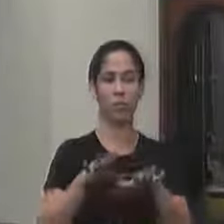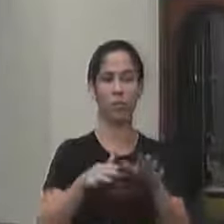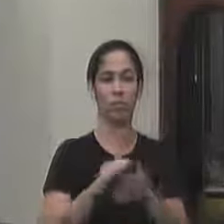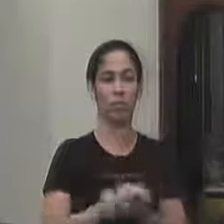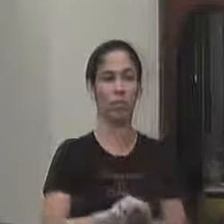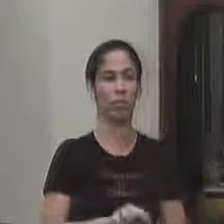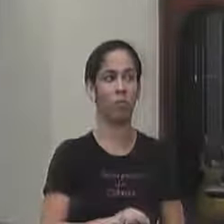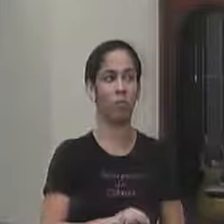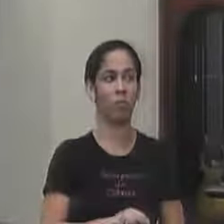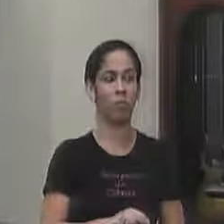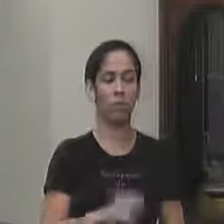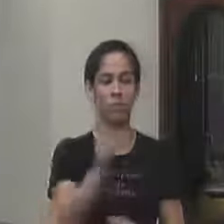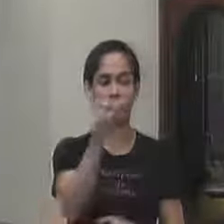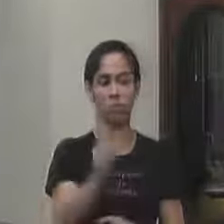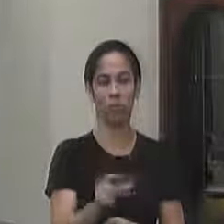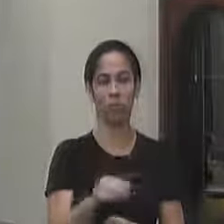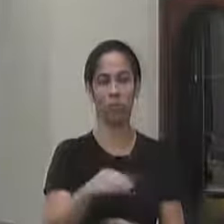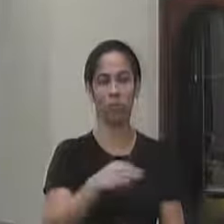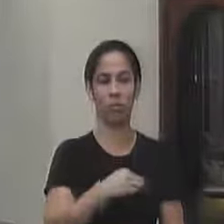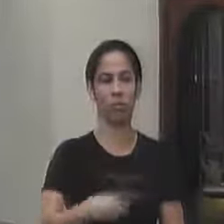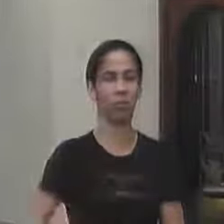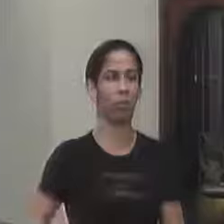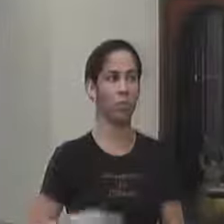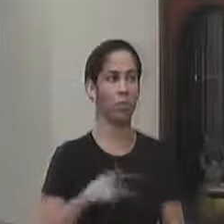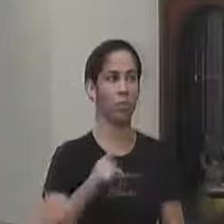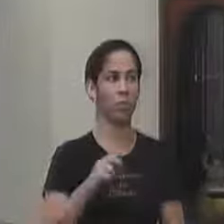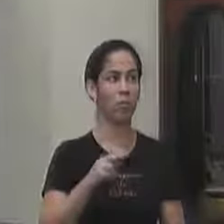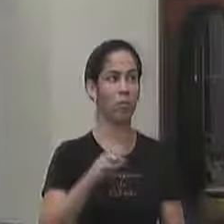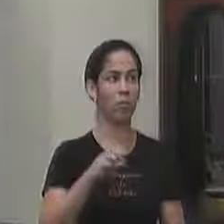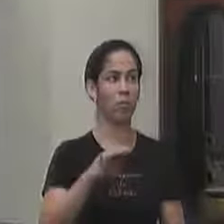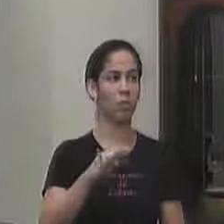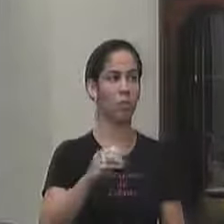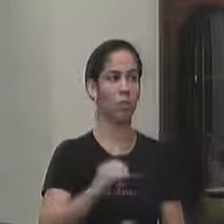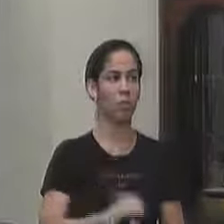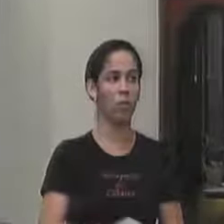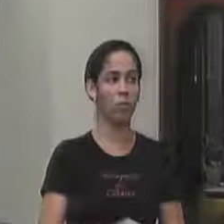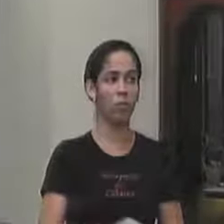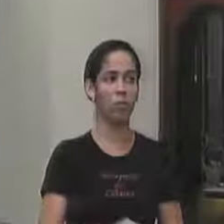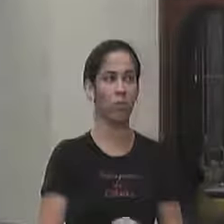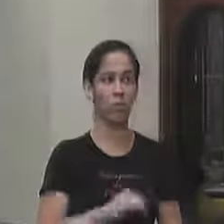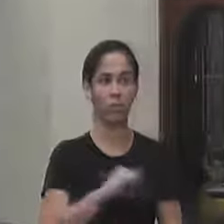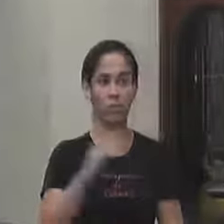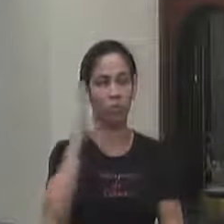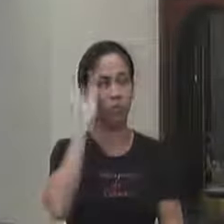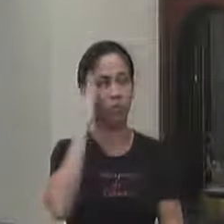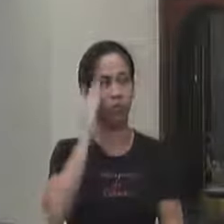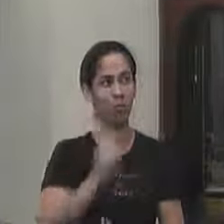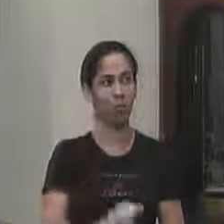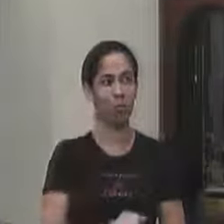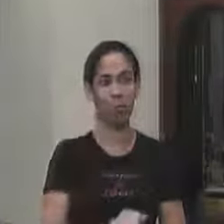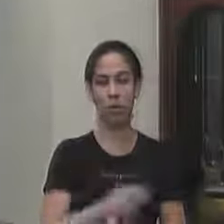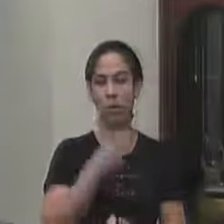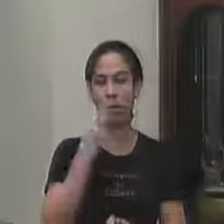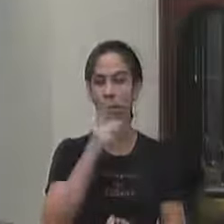com o representante do ministério público e falou secretária se você souber faz uma denúncia faz uma